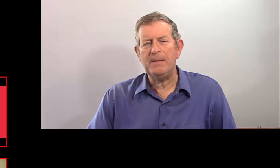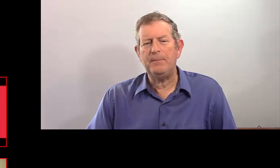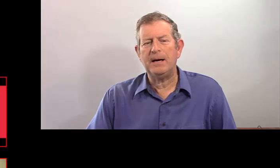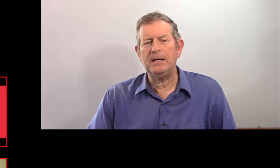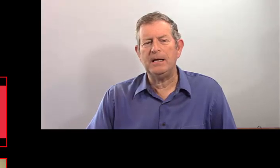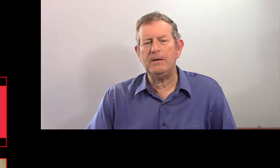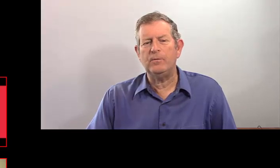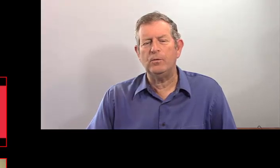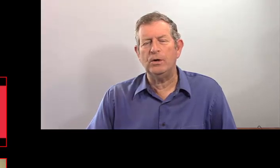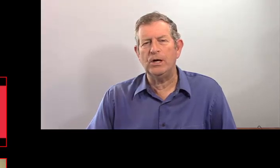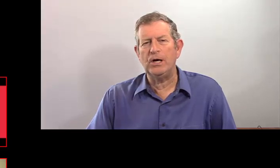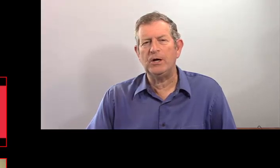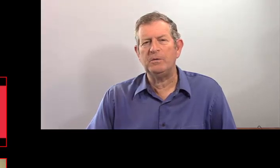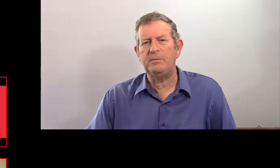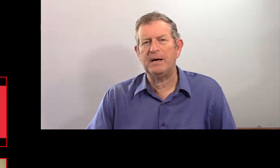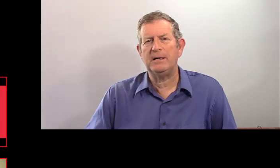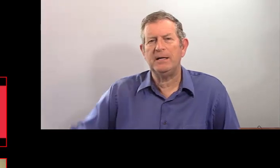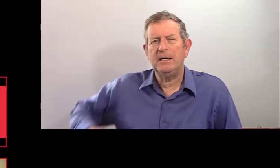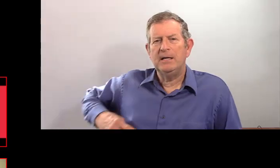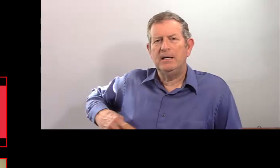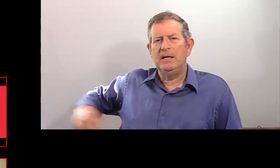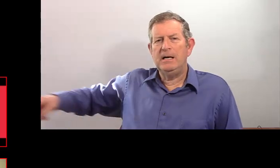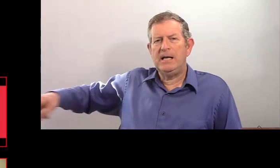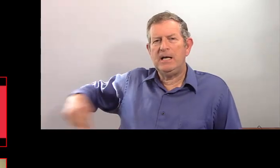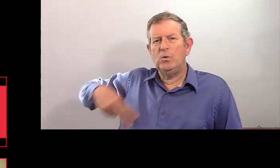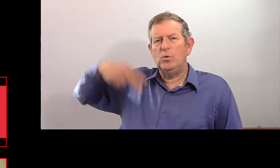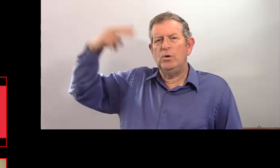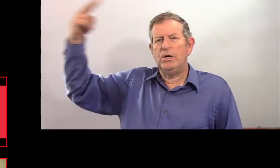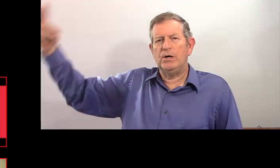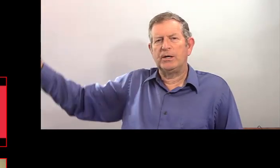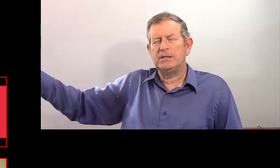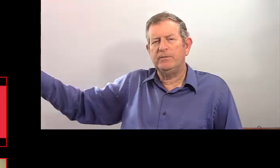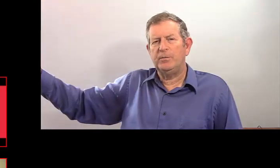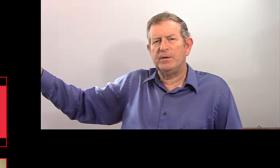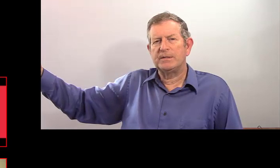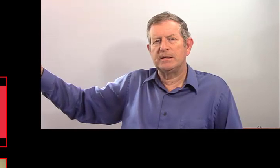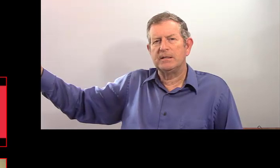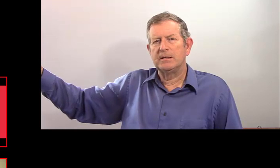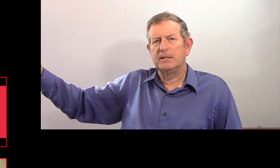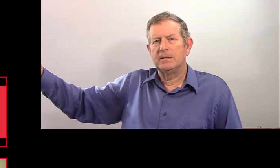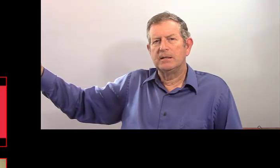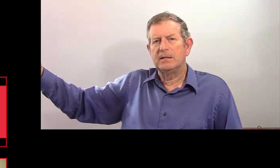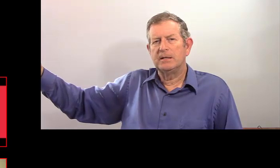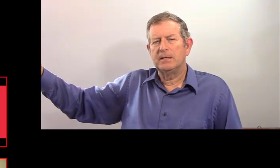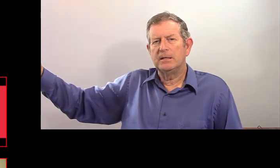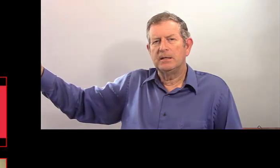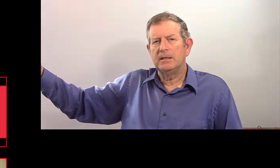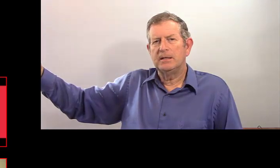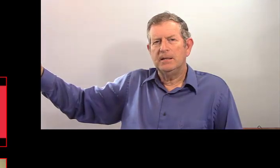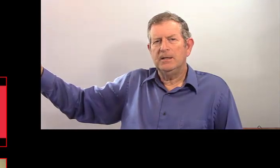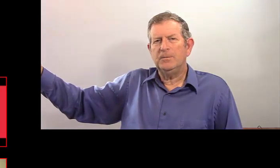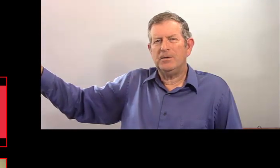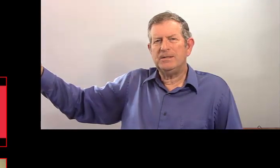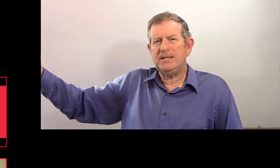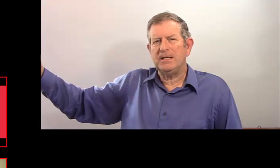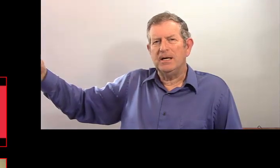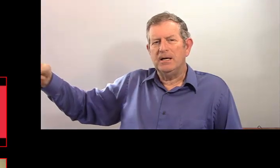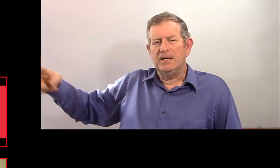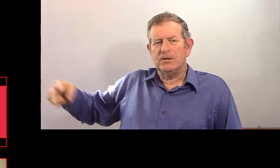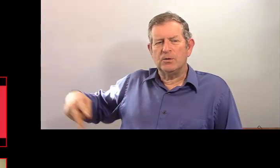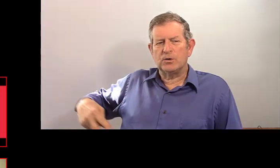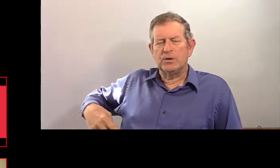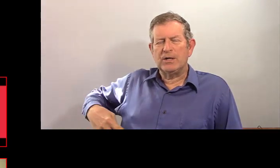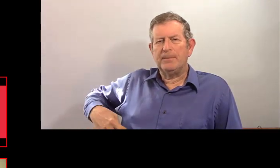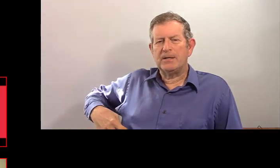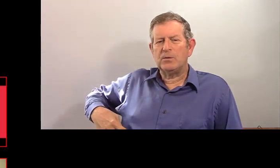les parlez ? Vous leur parlez ? Les ou leur ? Qu'est-ce que vous pensez ? Moi aussi.